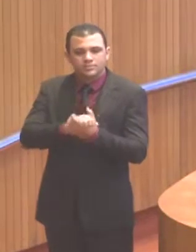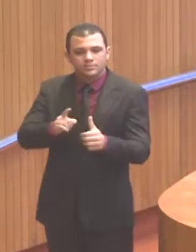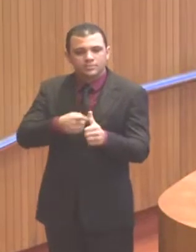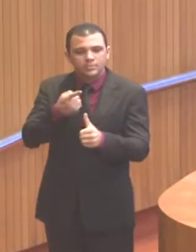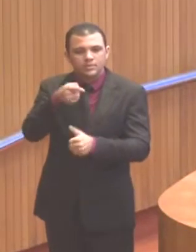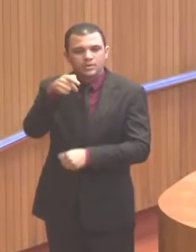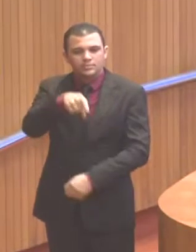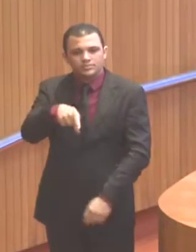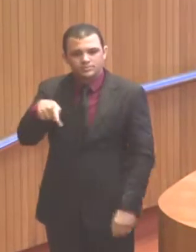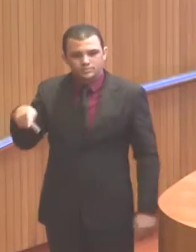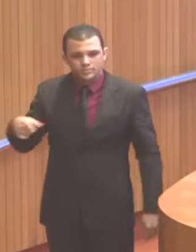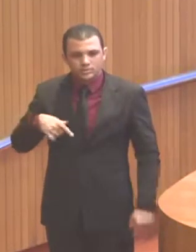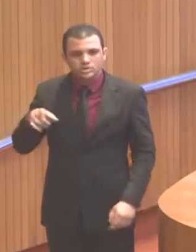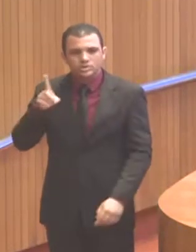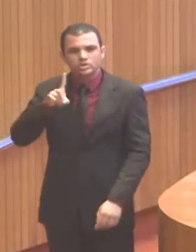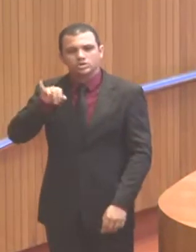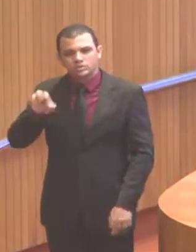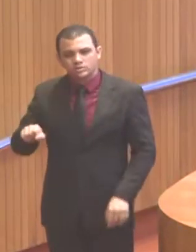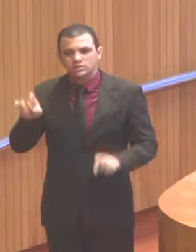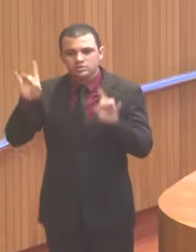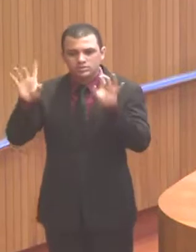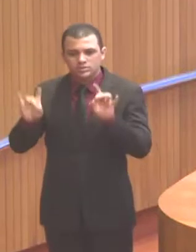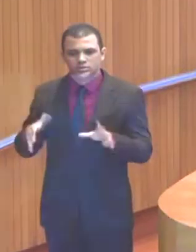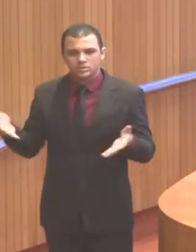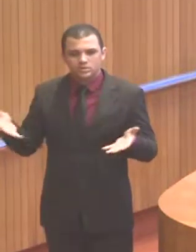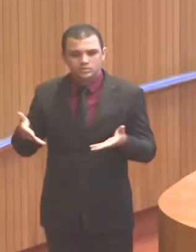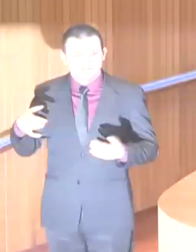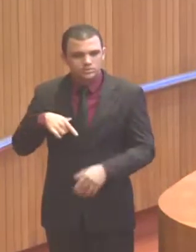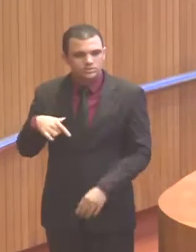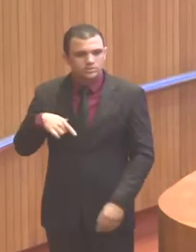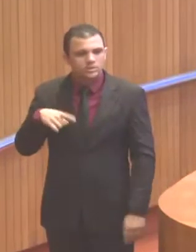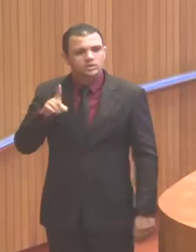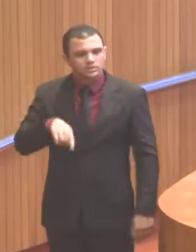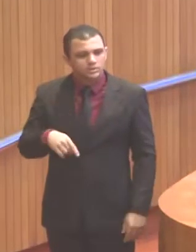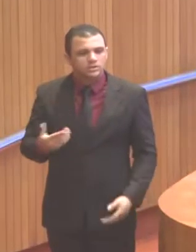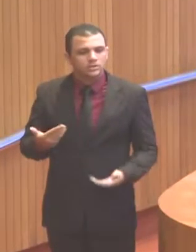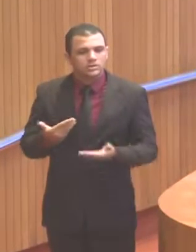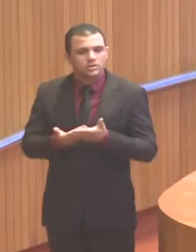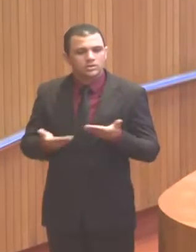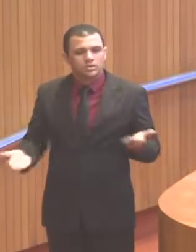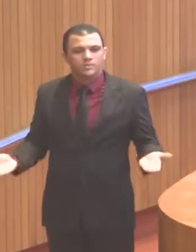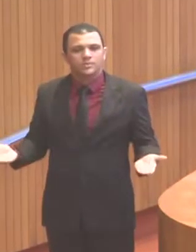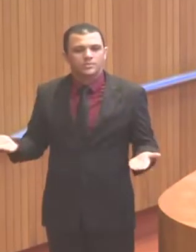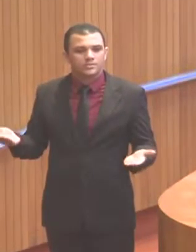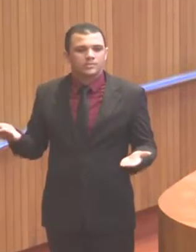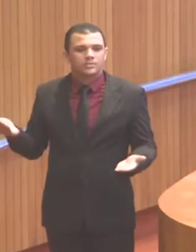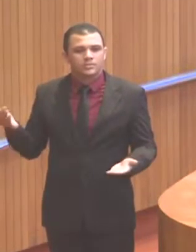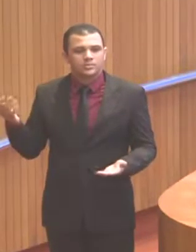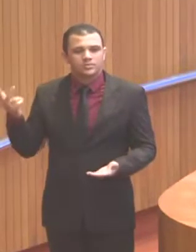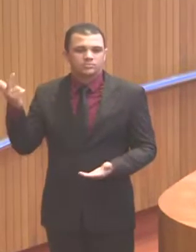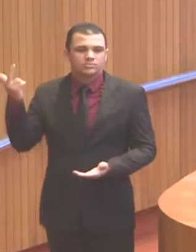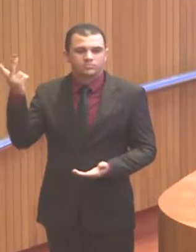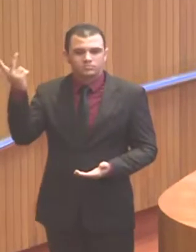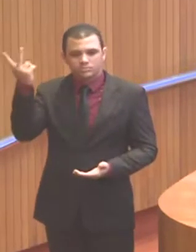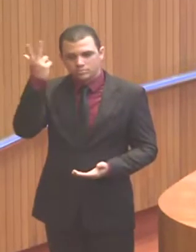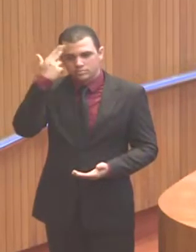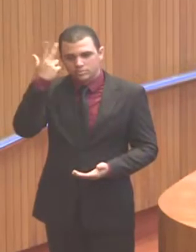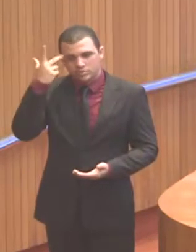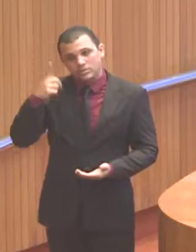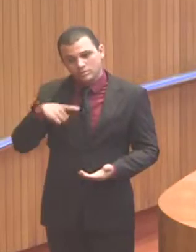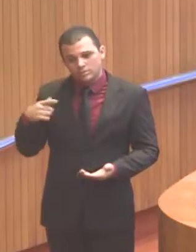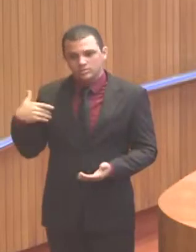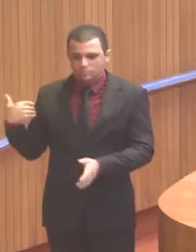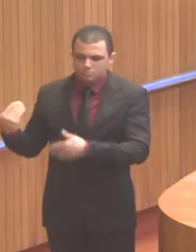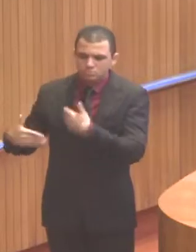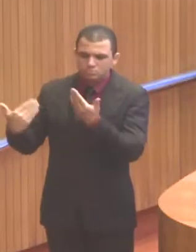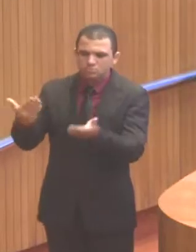por esse dia muito especial, que é comemorado, naturalmente, algumas melhorias